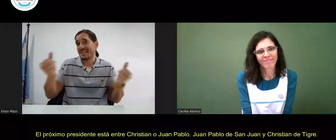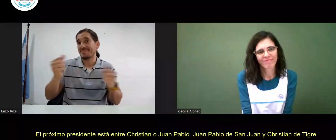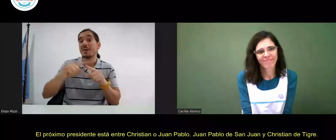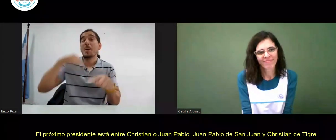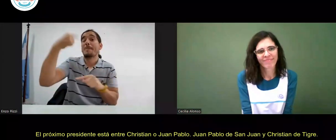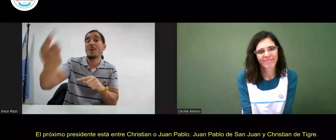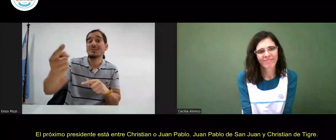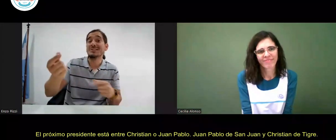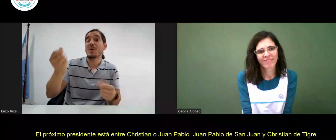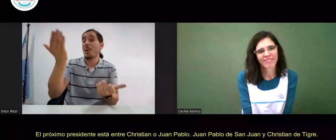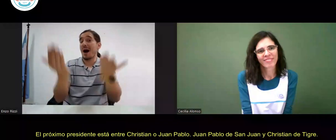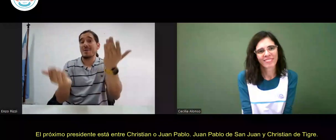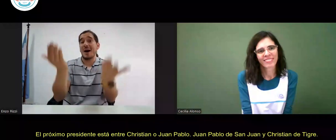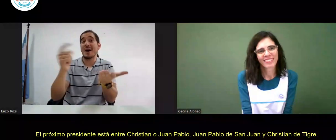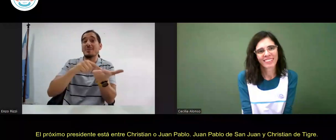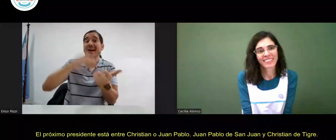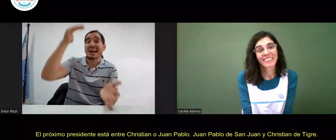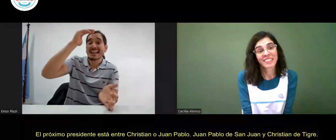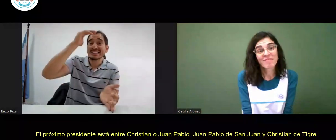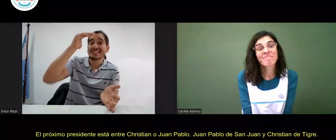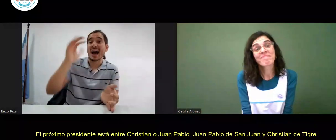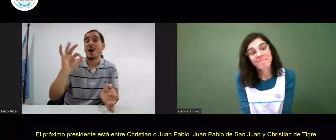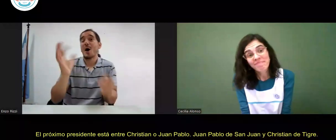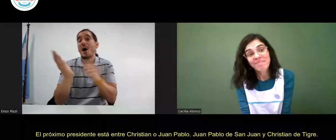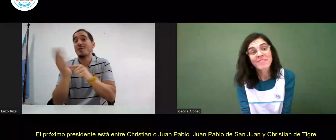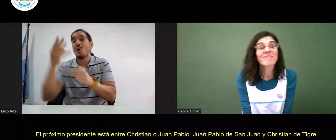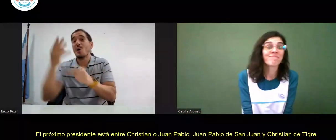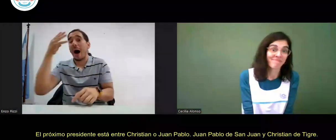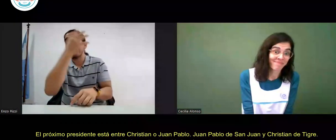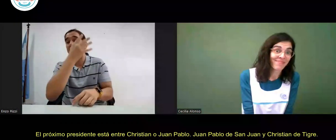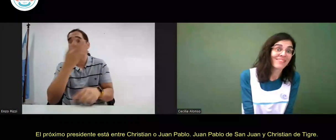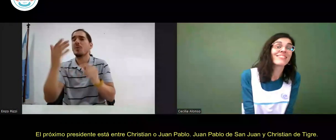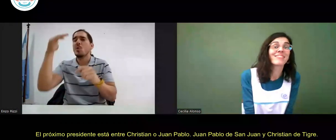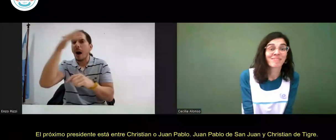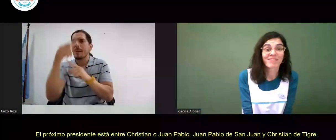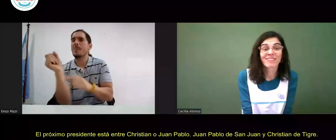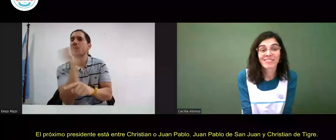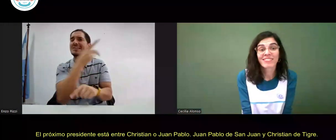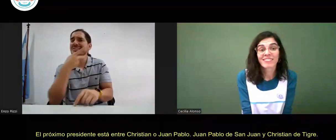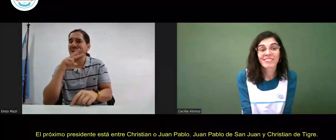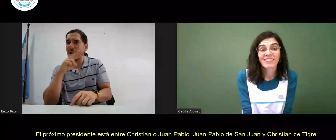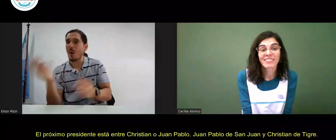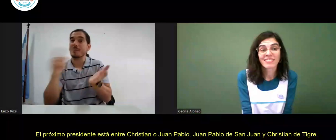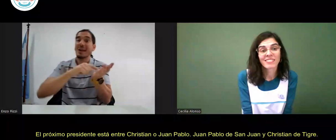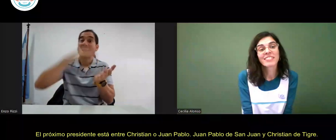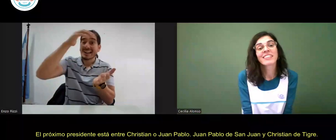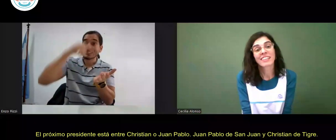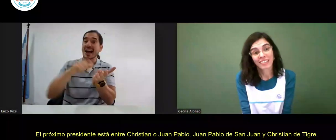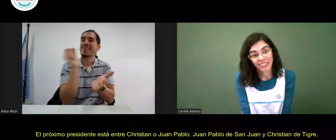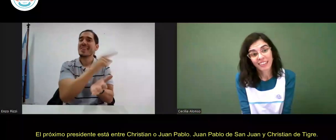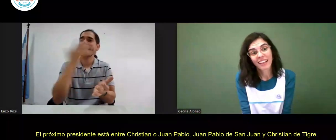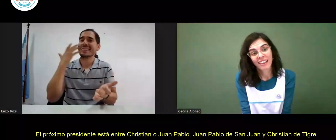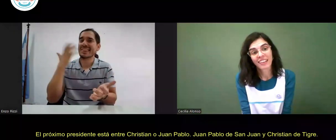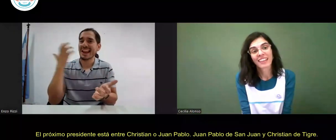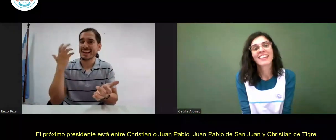el próximo presidente está entre Cristian o Juan Pablo Juan Pablo de San Juan